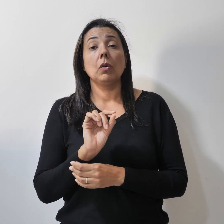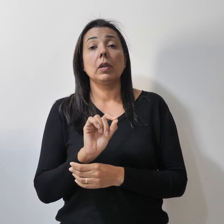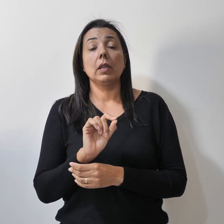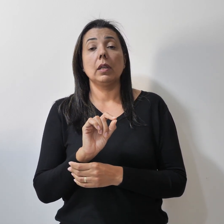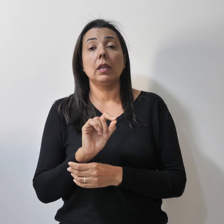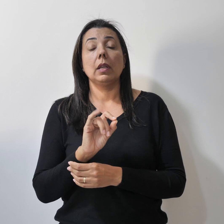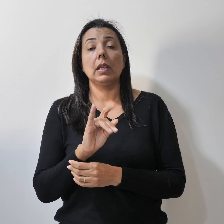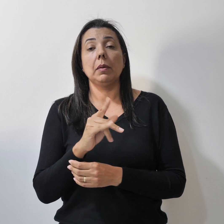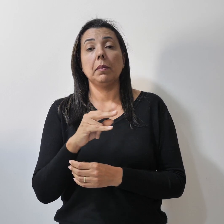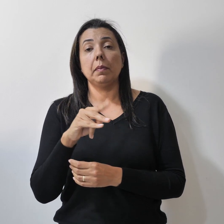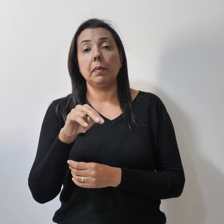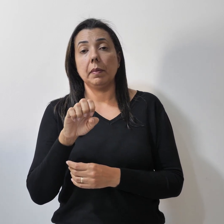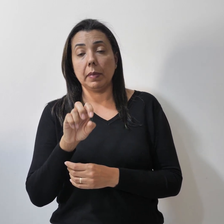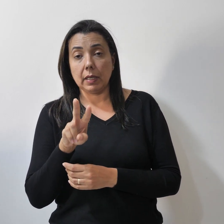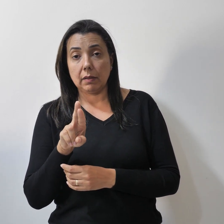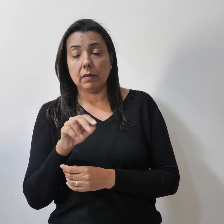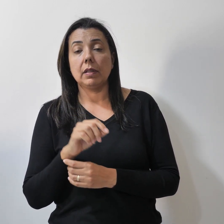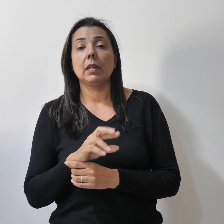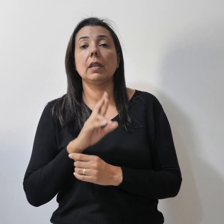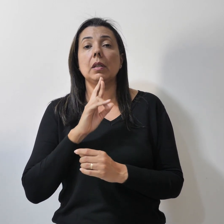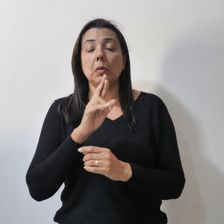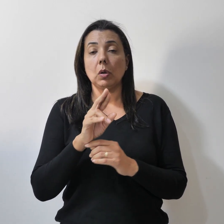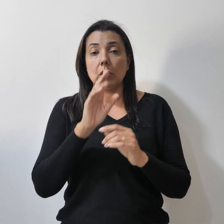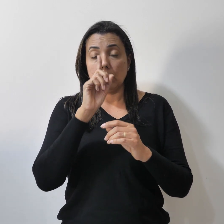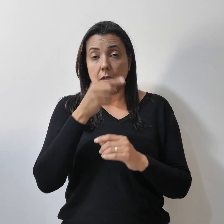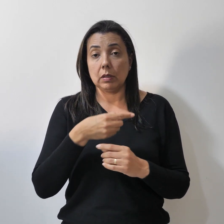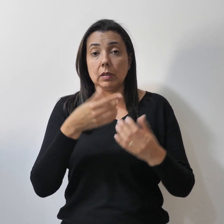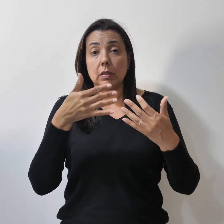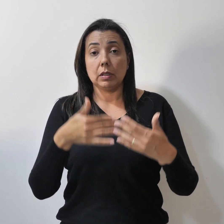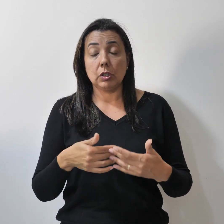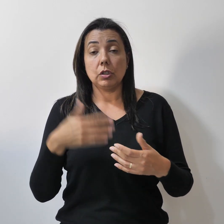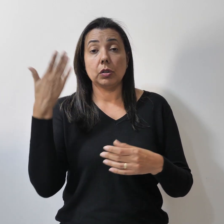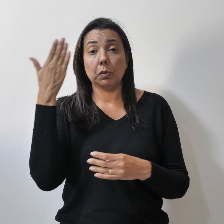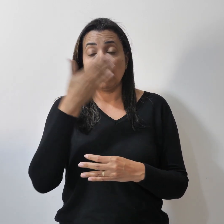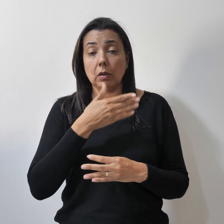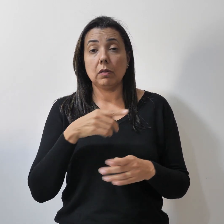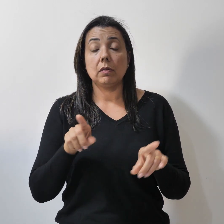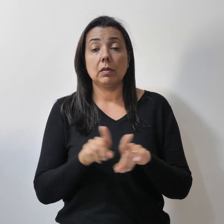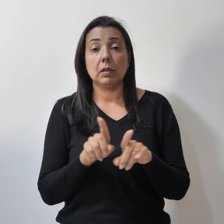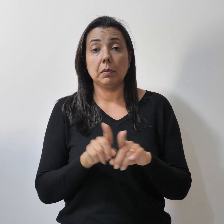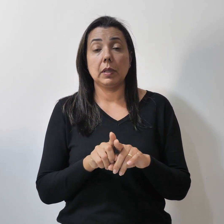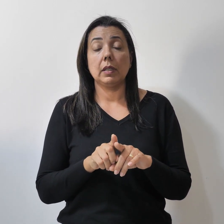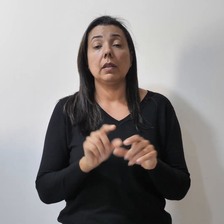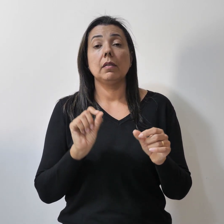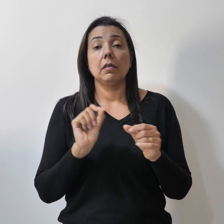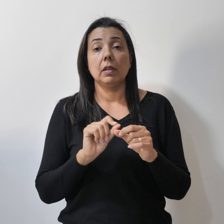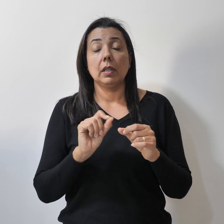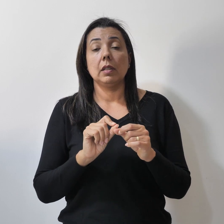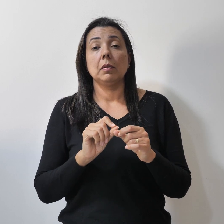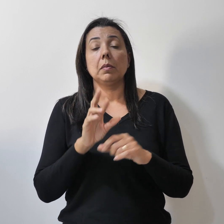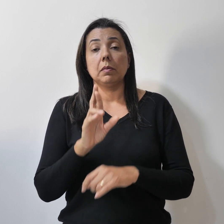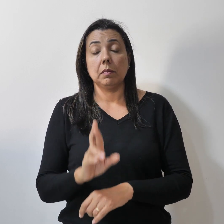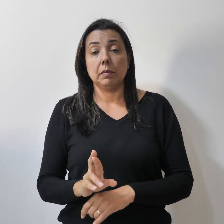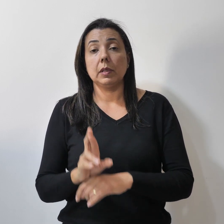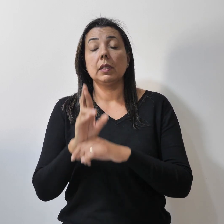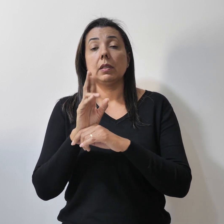IPREV correspondência com declaração de comparecimento emitida pela representação do país